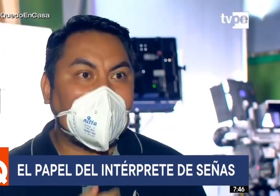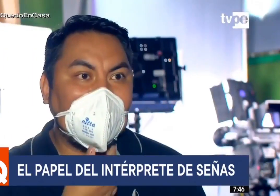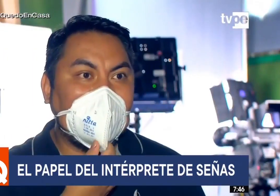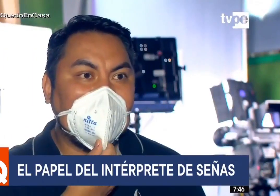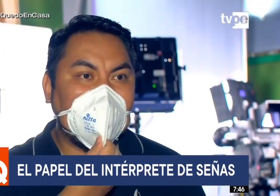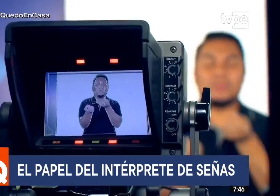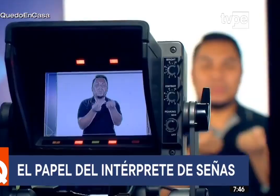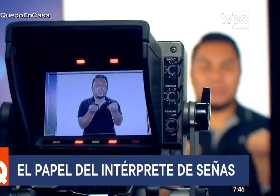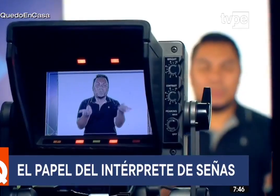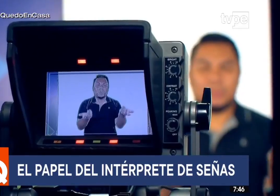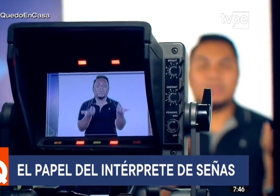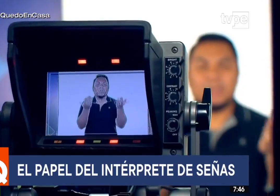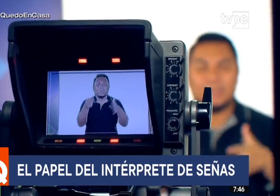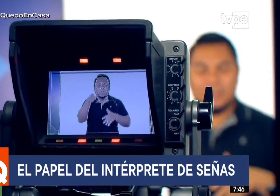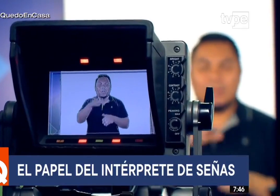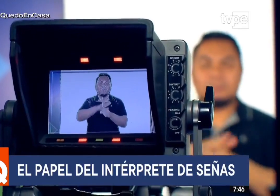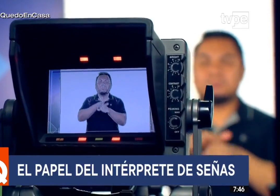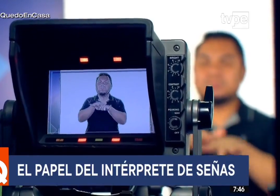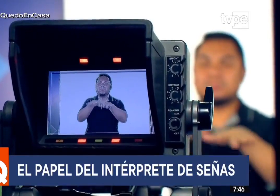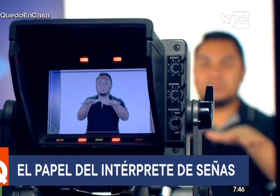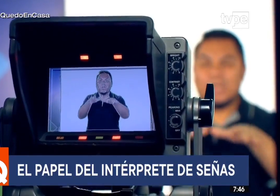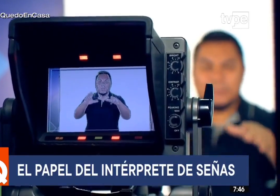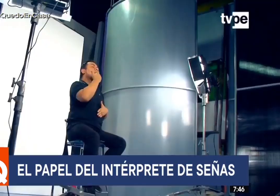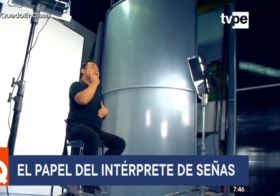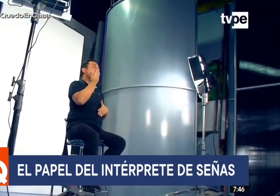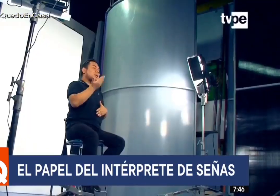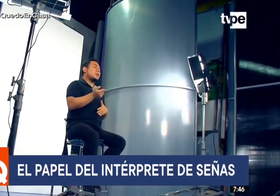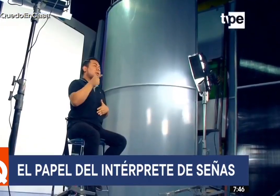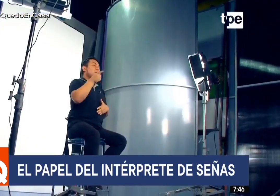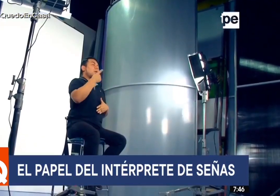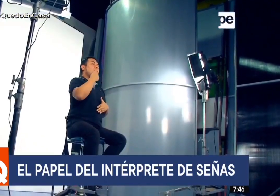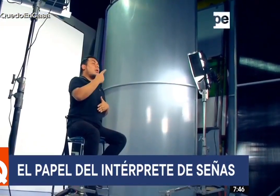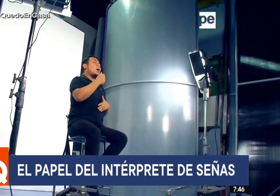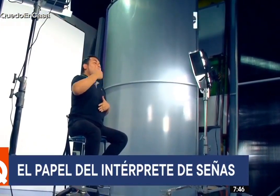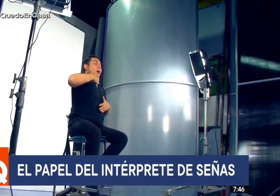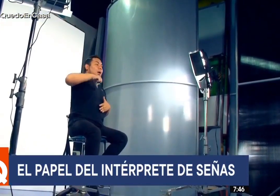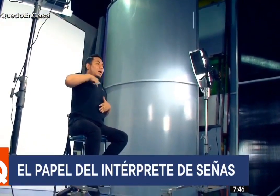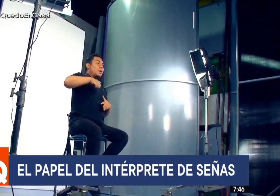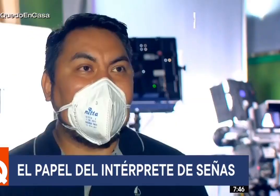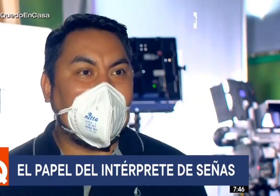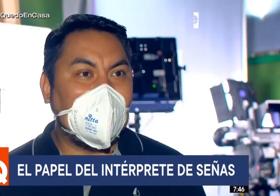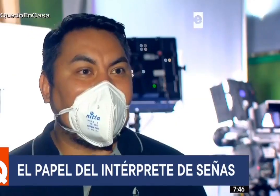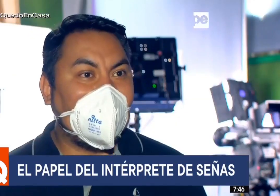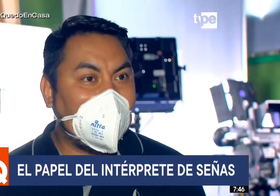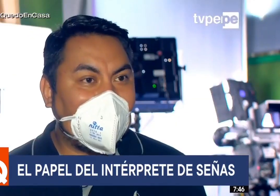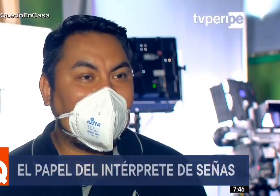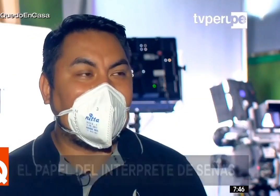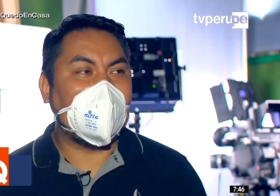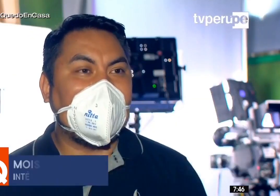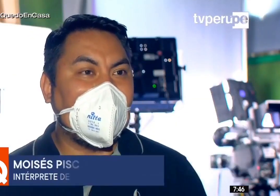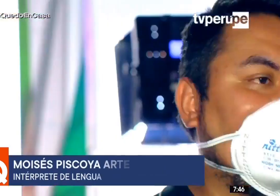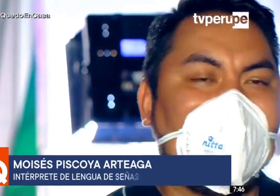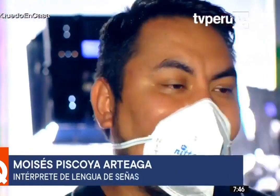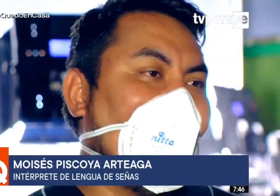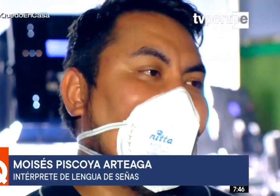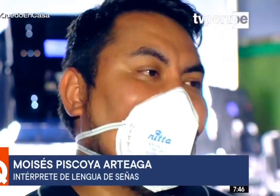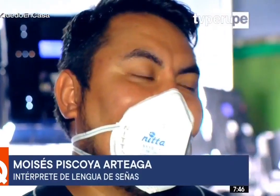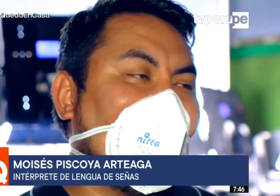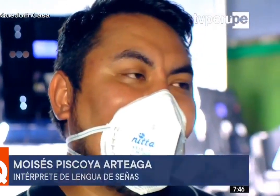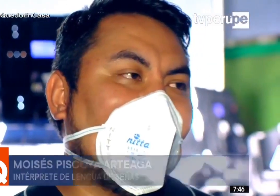responsabilidad, por lo cual me lleva a prepararme más, a dar el mejor servicio. Su sueño es